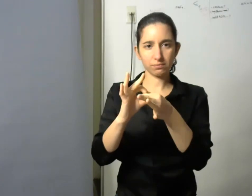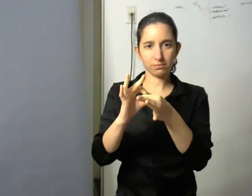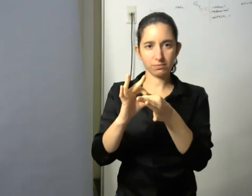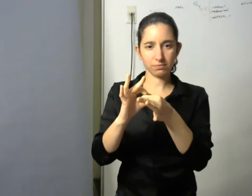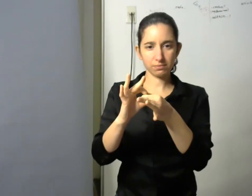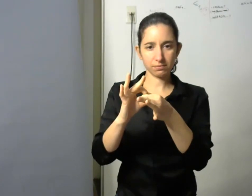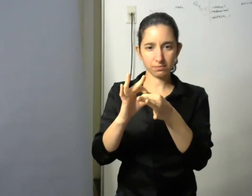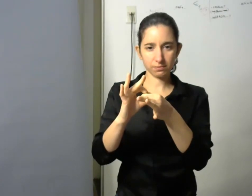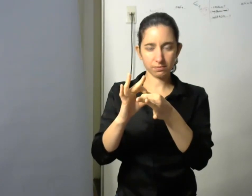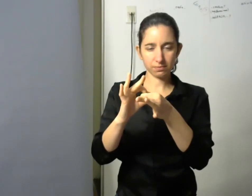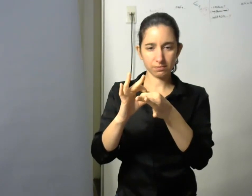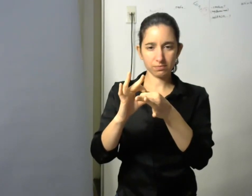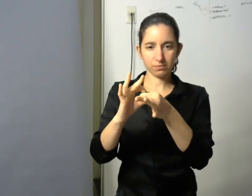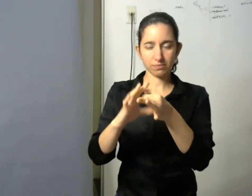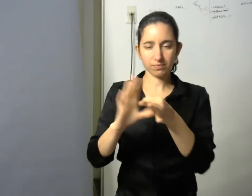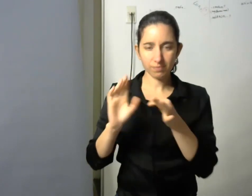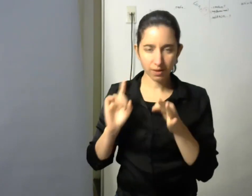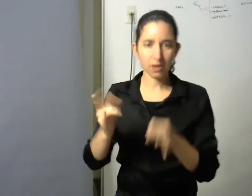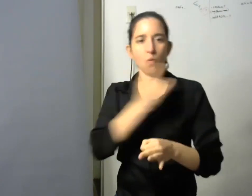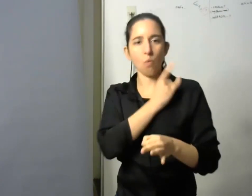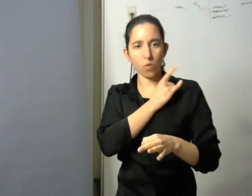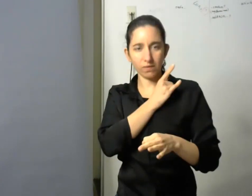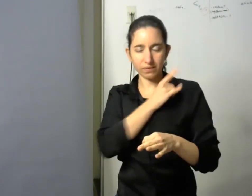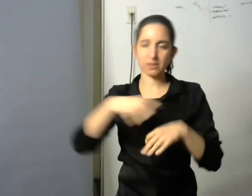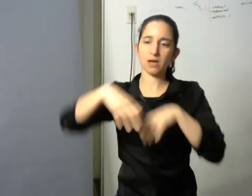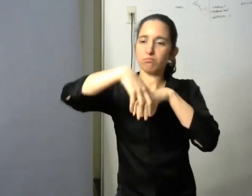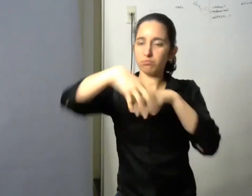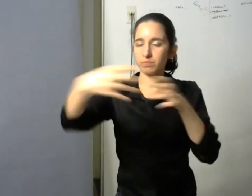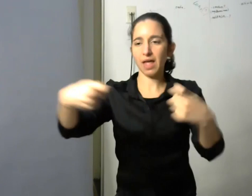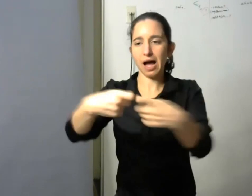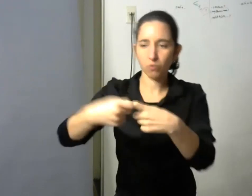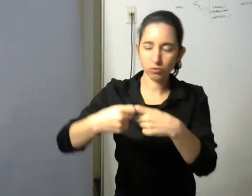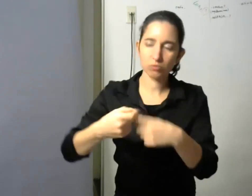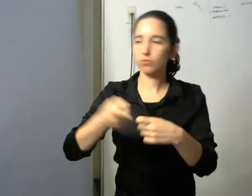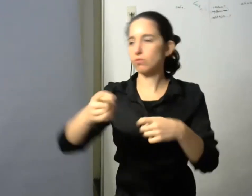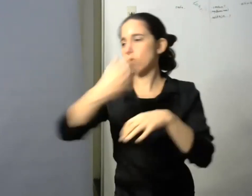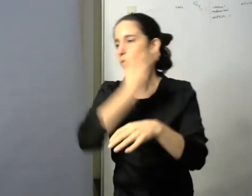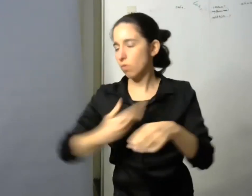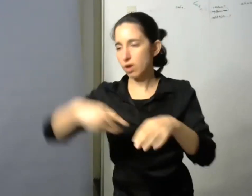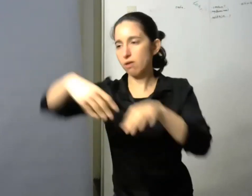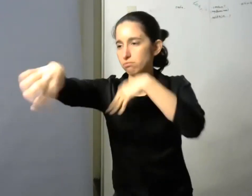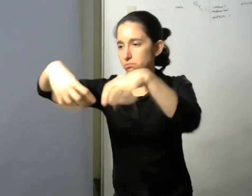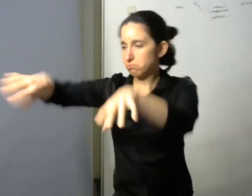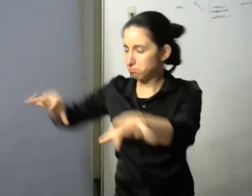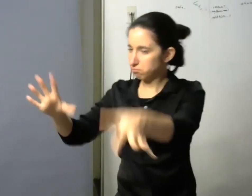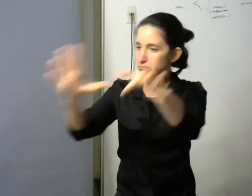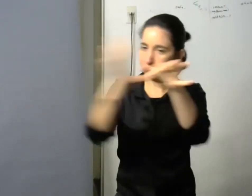digamos grupo social o cualquier esfera del Estado esfera pública y al mismo tiempo